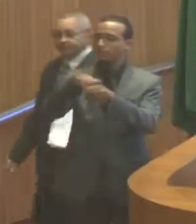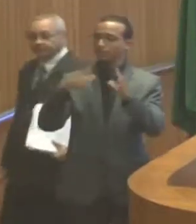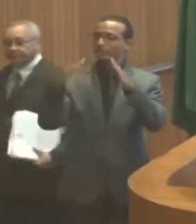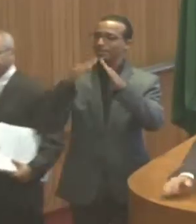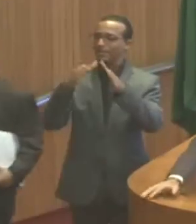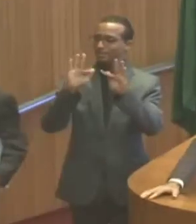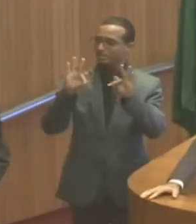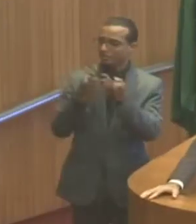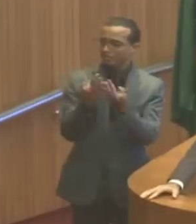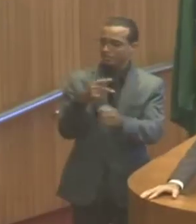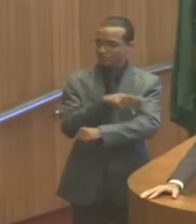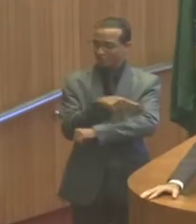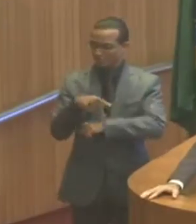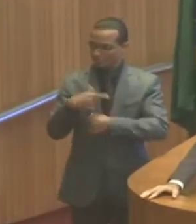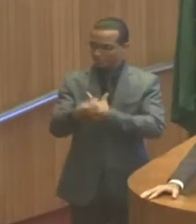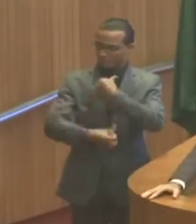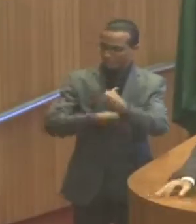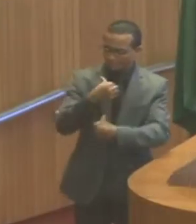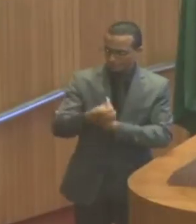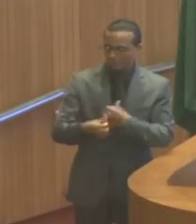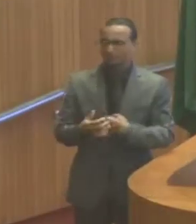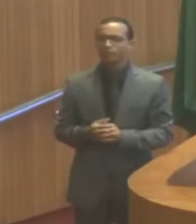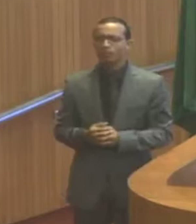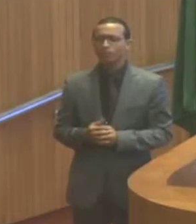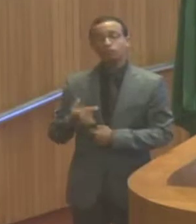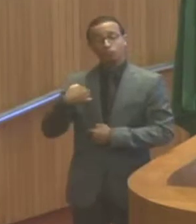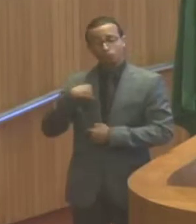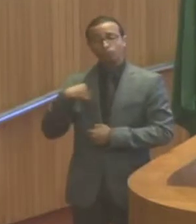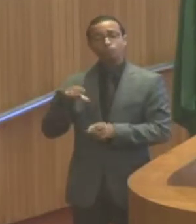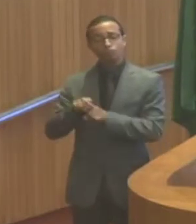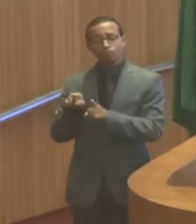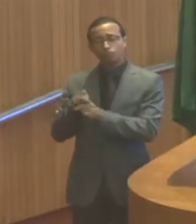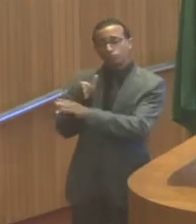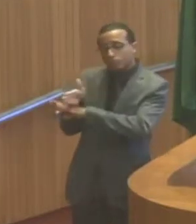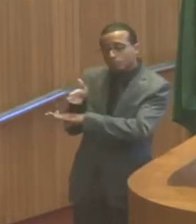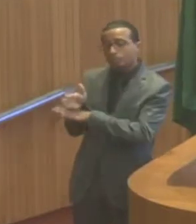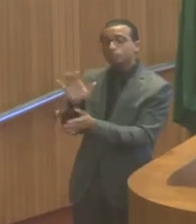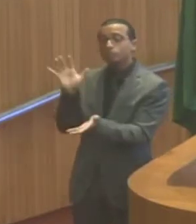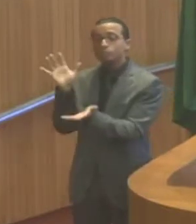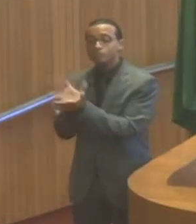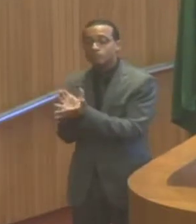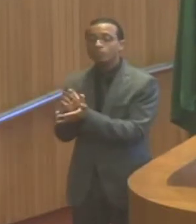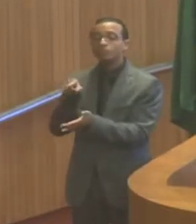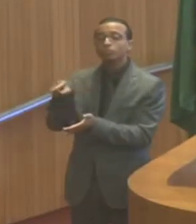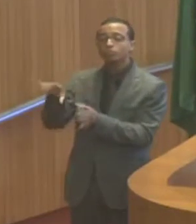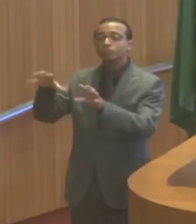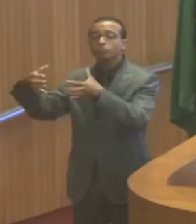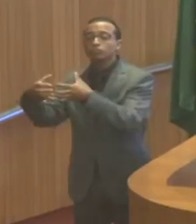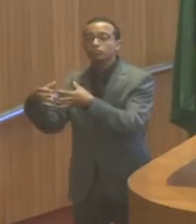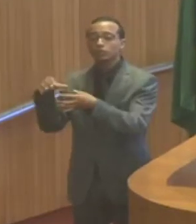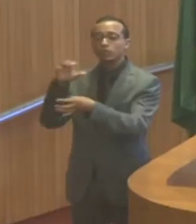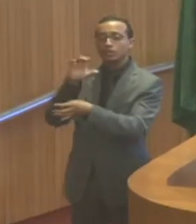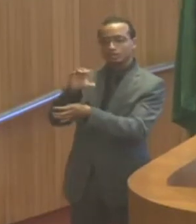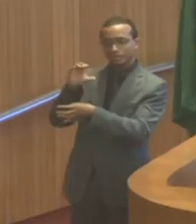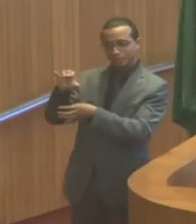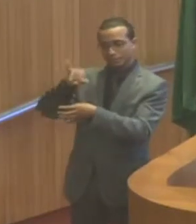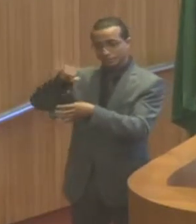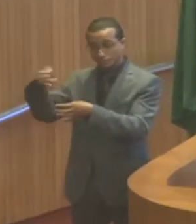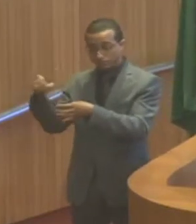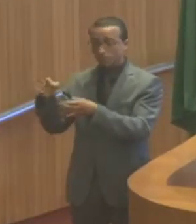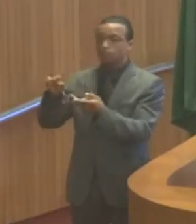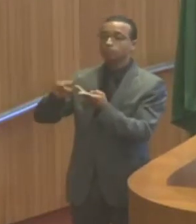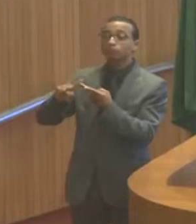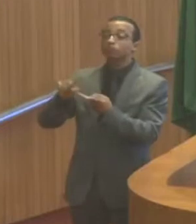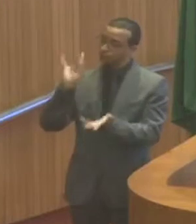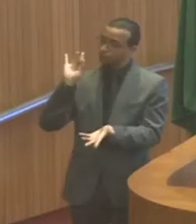Atuei também como suplente da Comissão de Constituição, Justiça e Cidadania, como titular da Comissão de Obras de Serviço